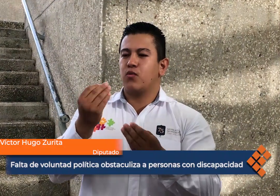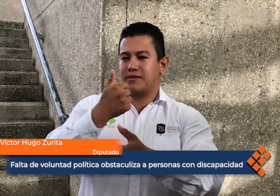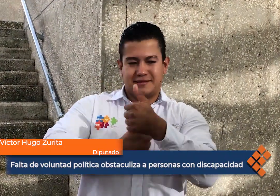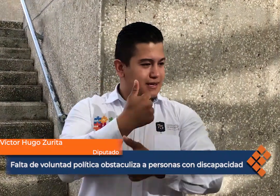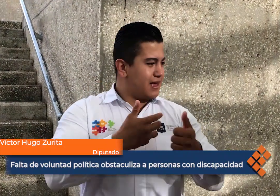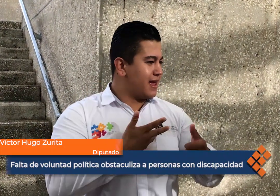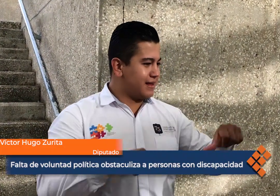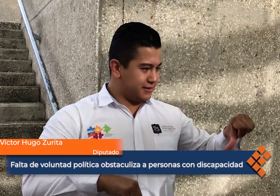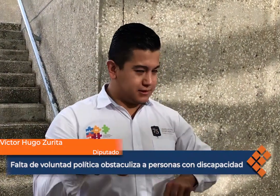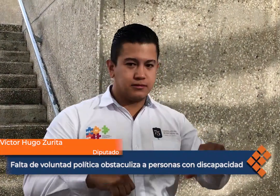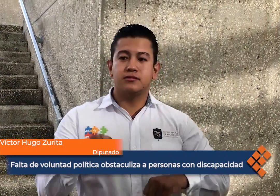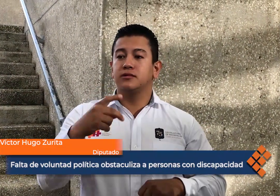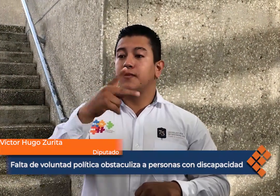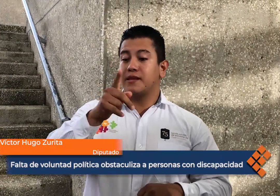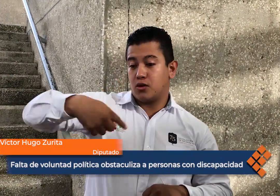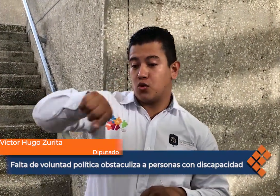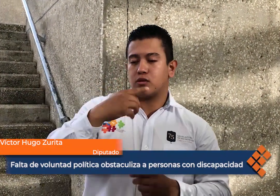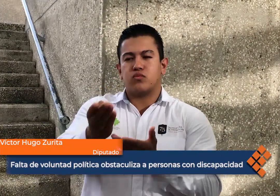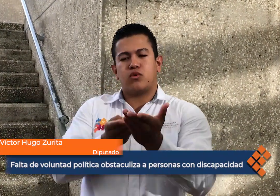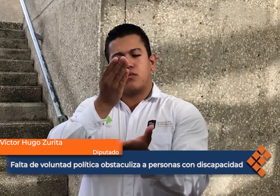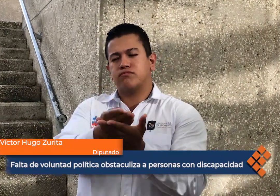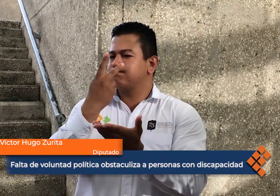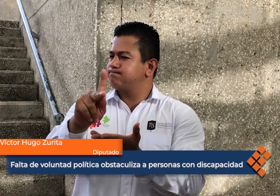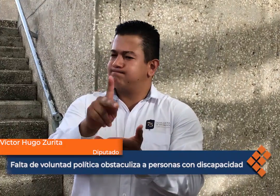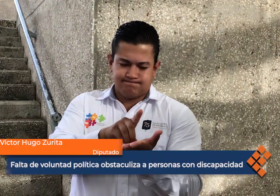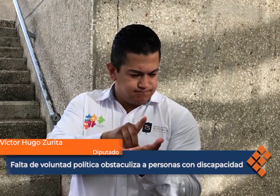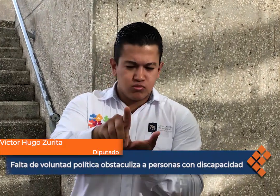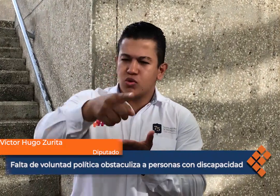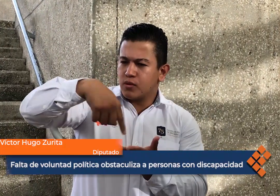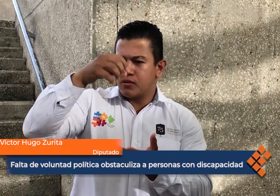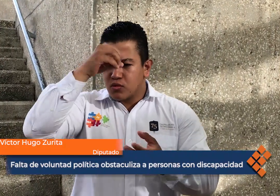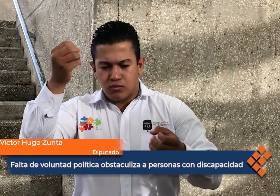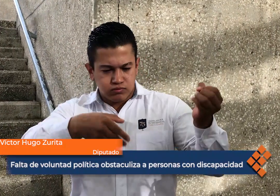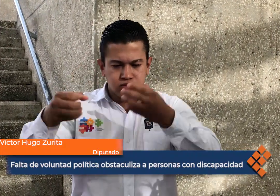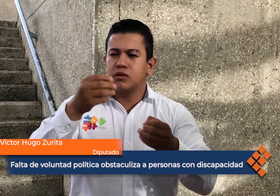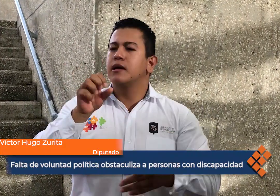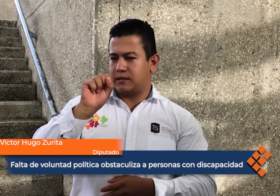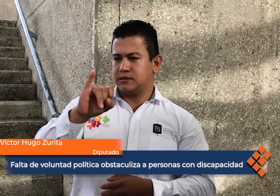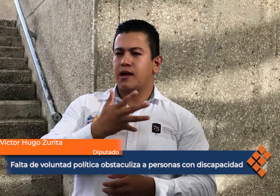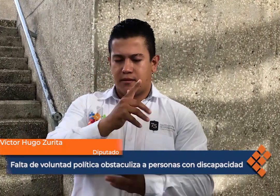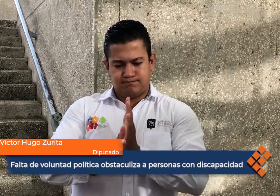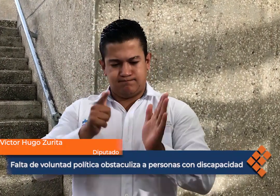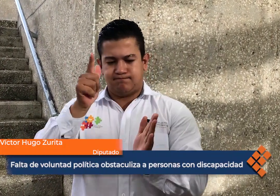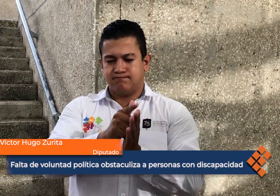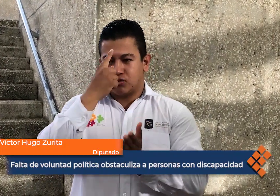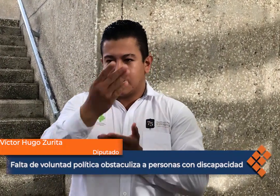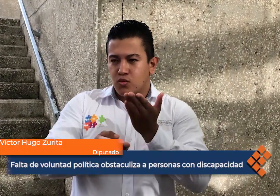experiencia de cada una de las personas y asimismo poderlo convertir en iniciativas de ley